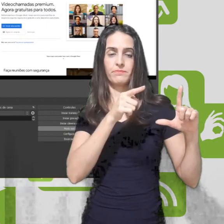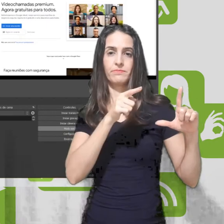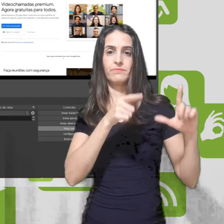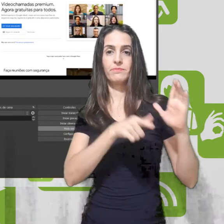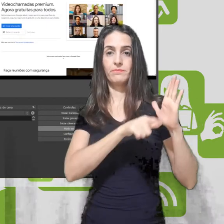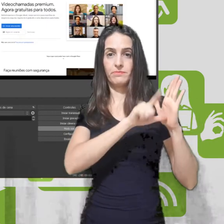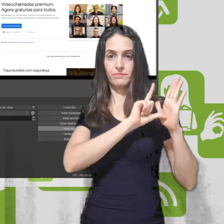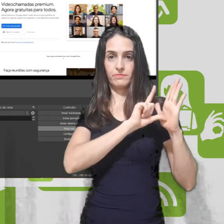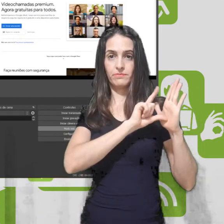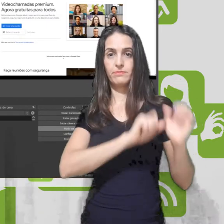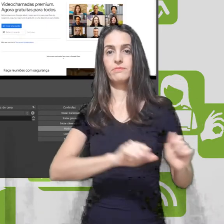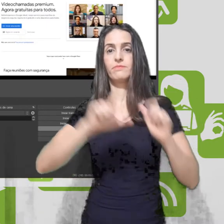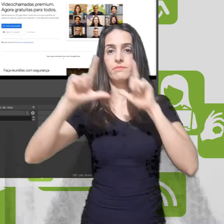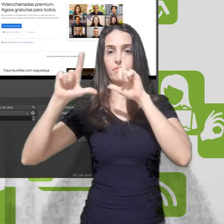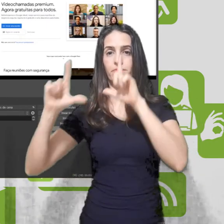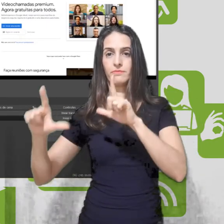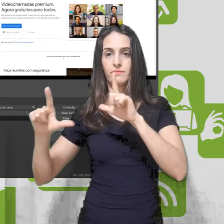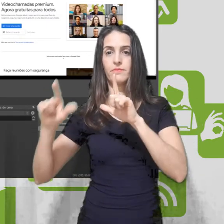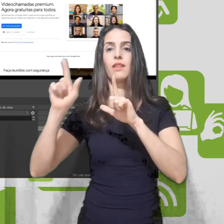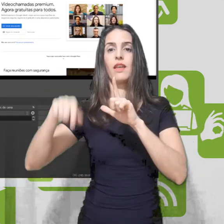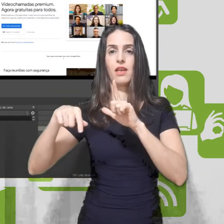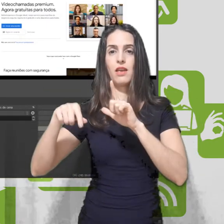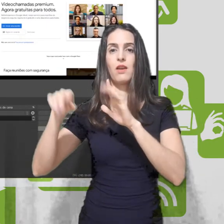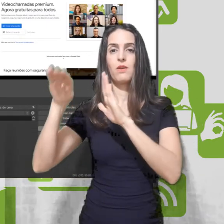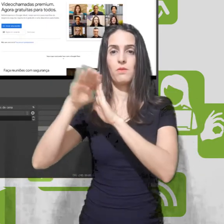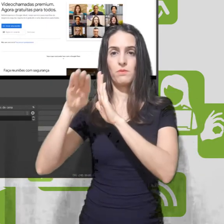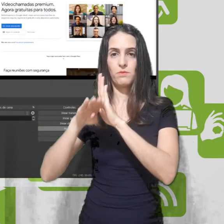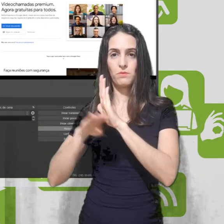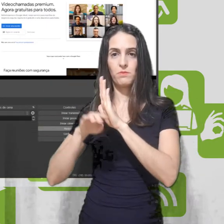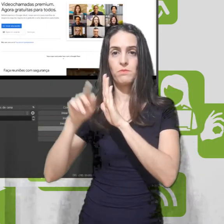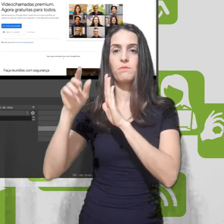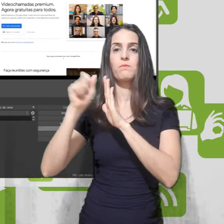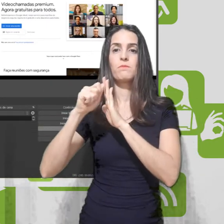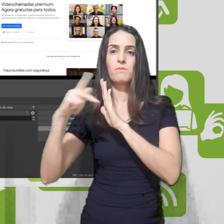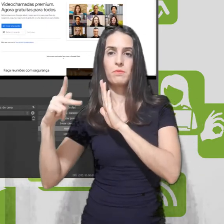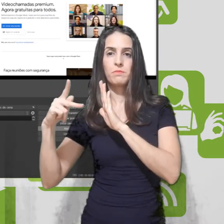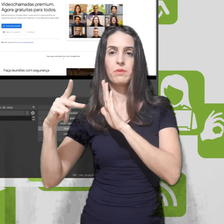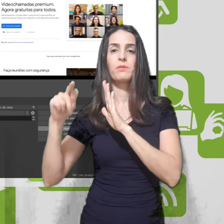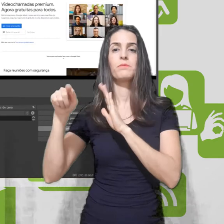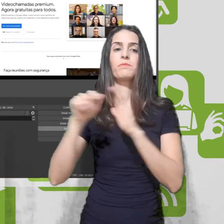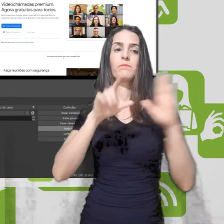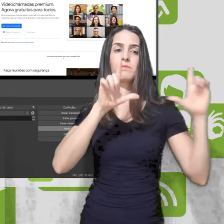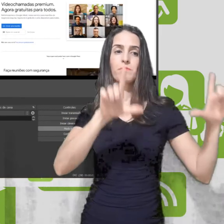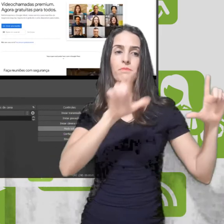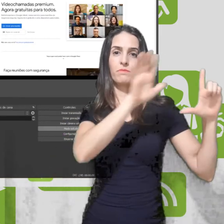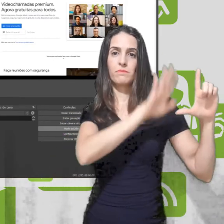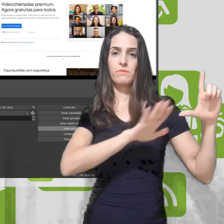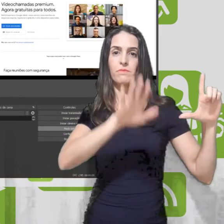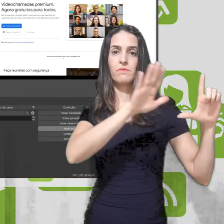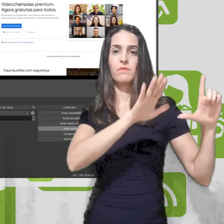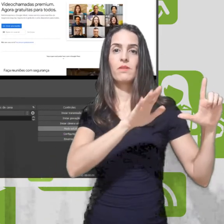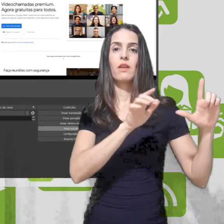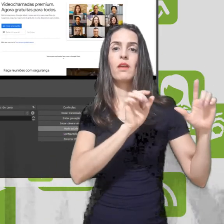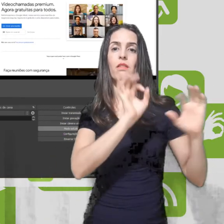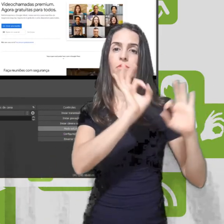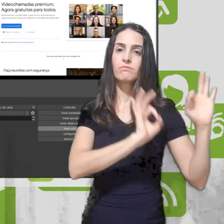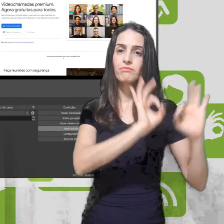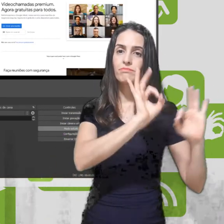E no outro lado aqui a parte do programa. A parte da prévia é tudo que você ainda está aqui mexendo, né?